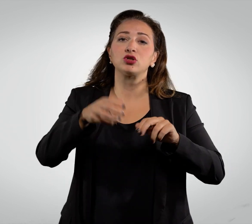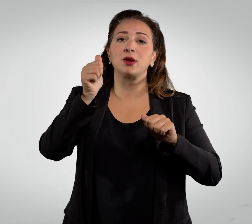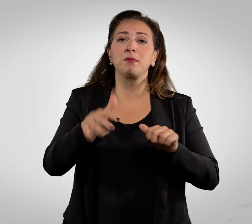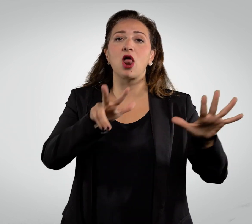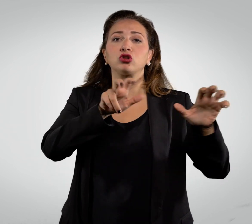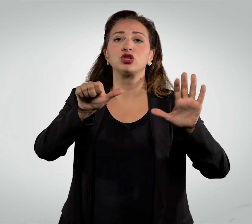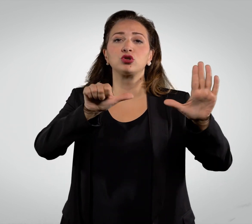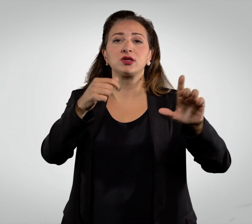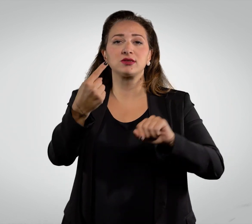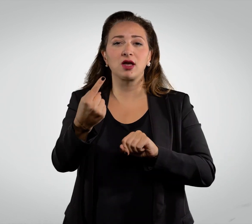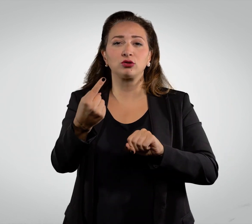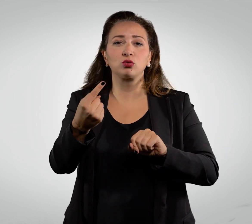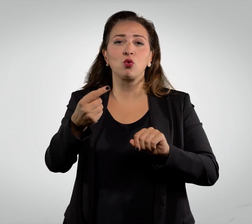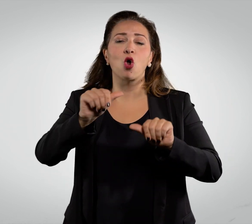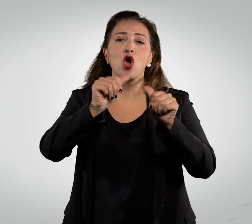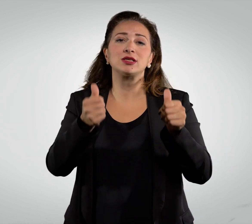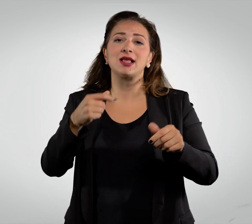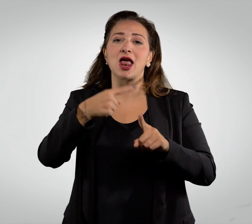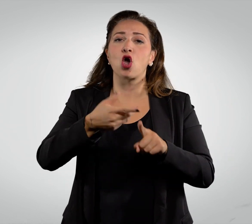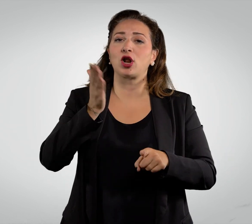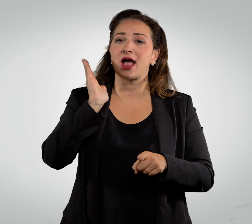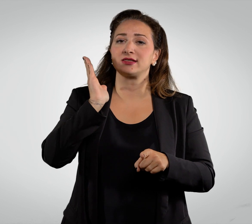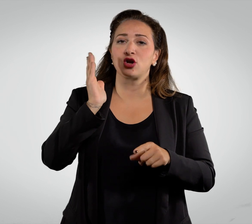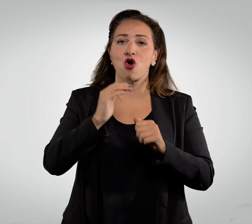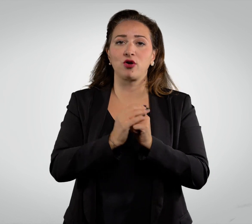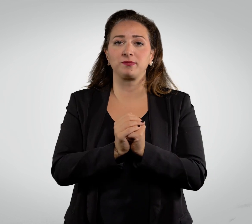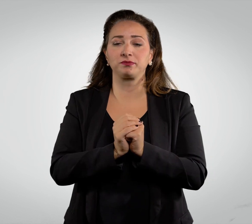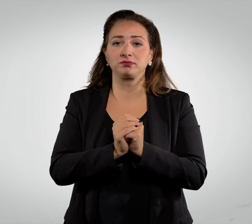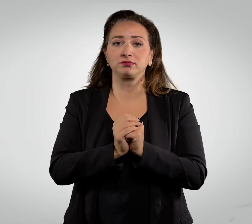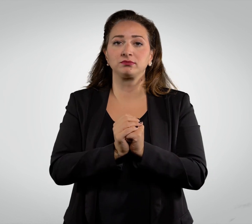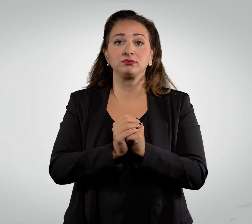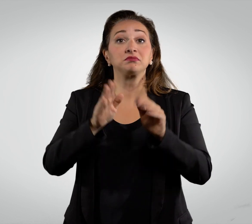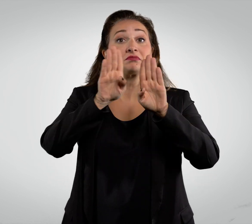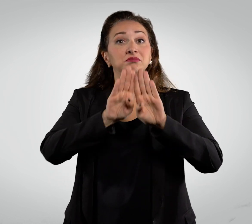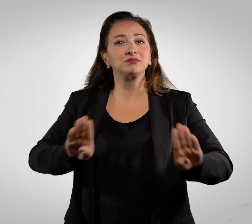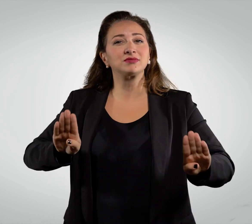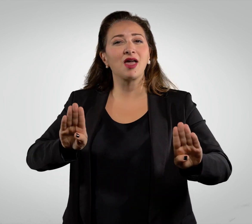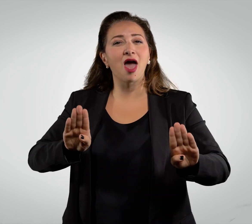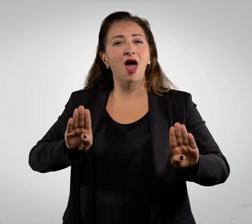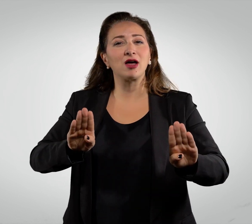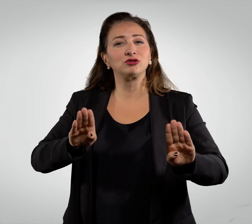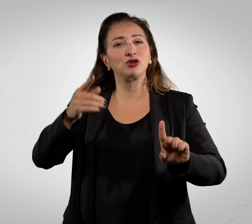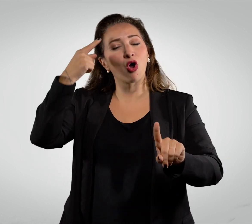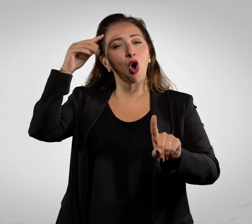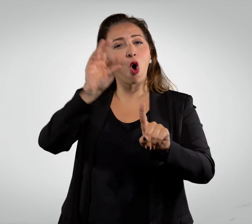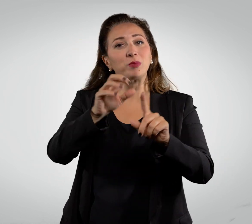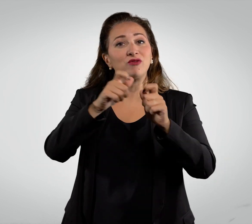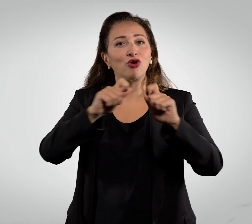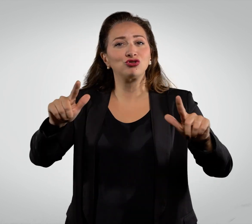architettonici di stile neoclassico nasce con l'intento di offrire alla città un teatro consono ai gusti del